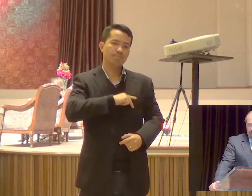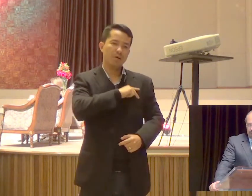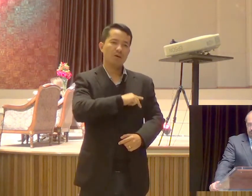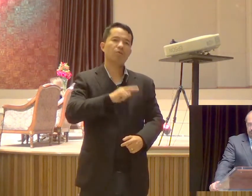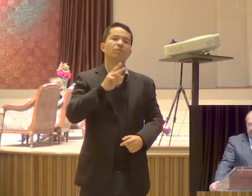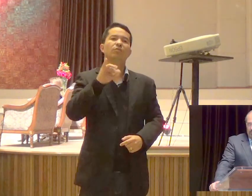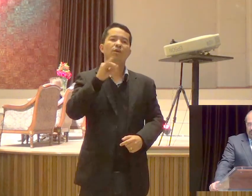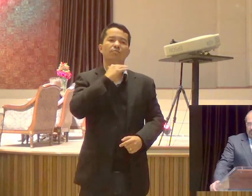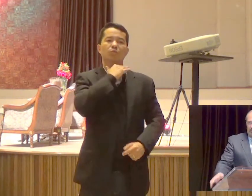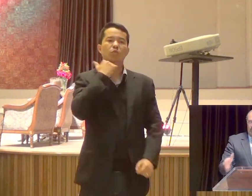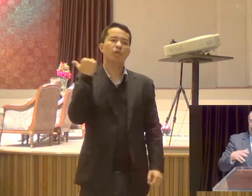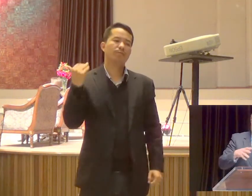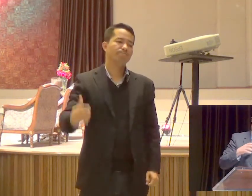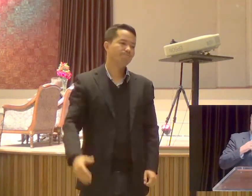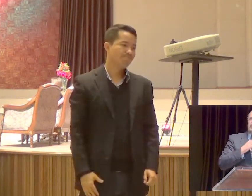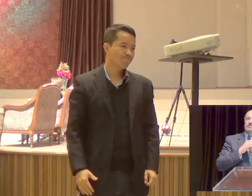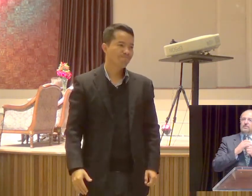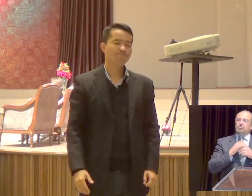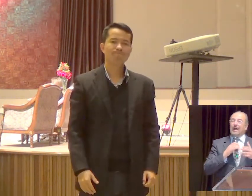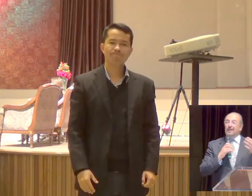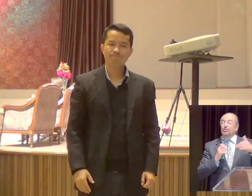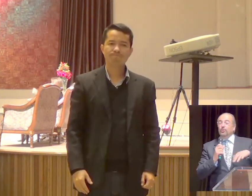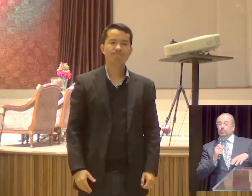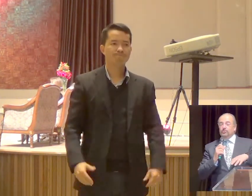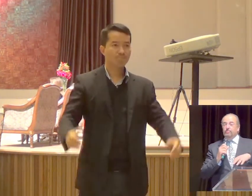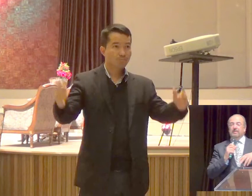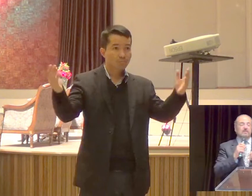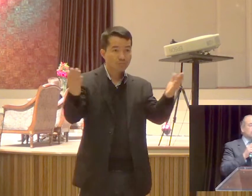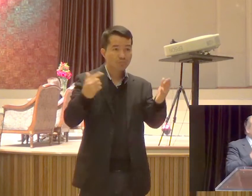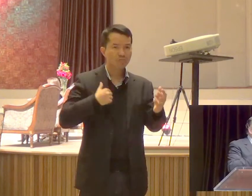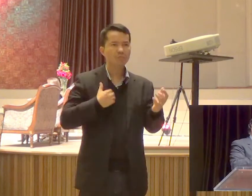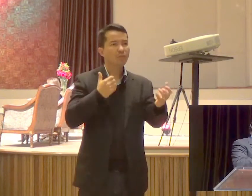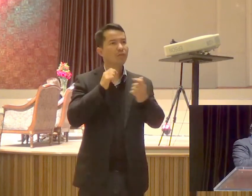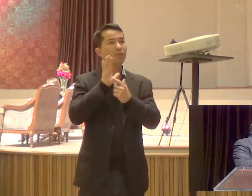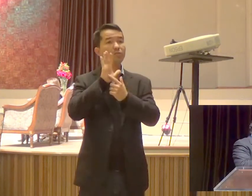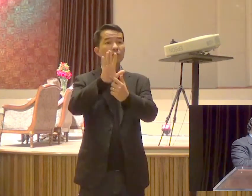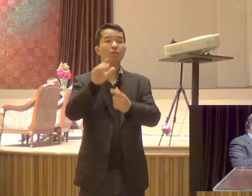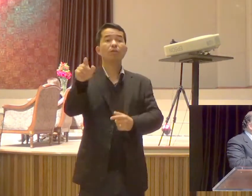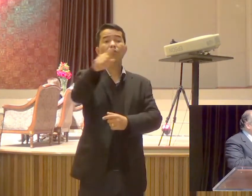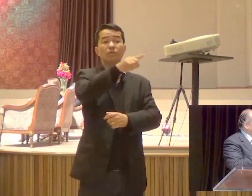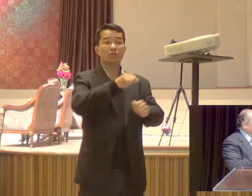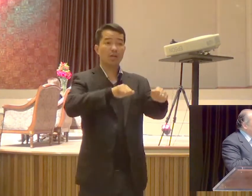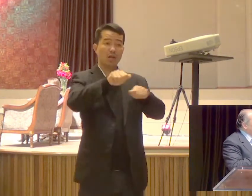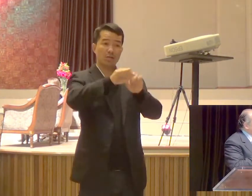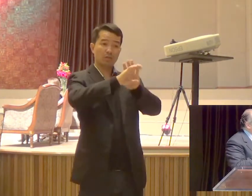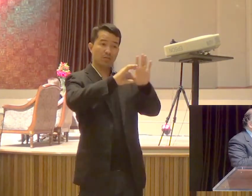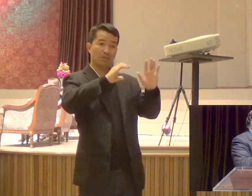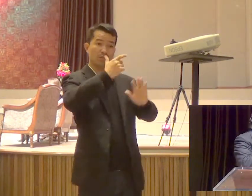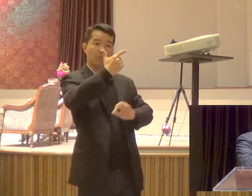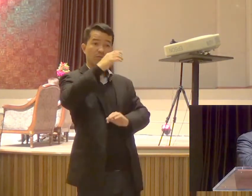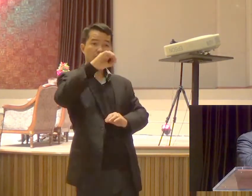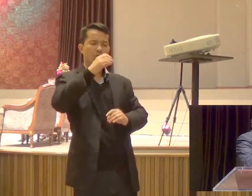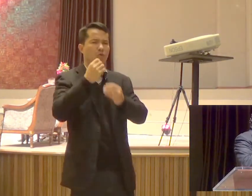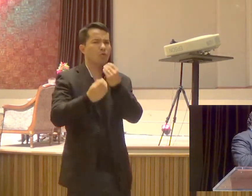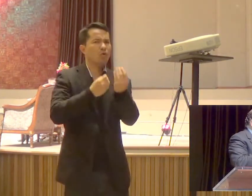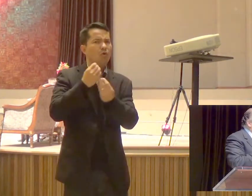Então eu quero ver este texto A luz de princípios de Deus Para a liderança Da vida